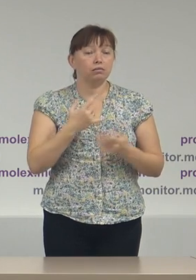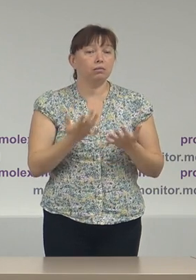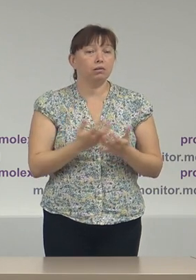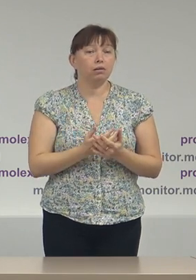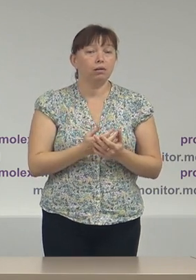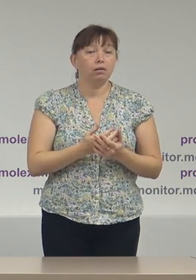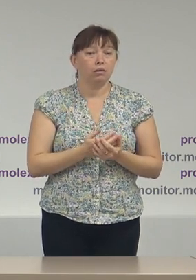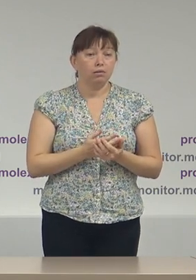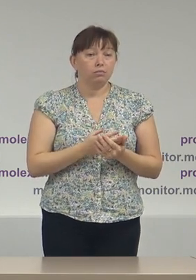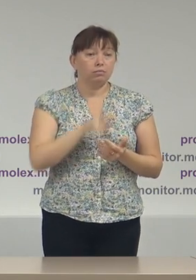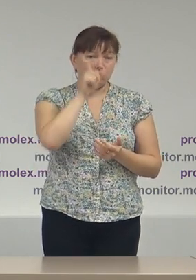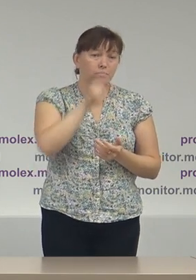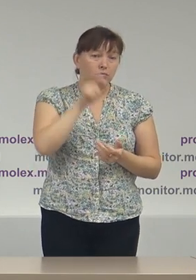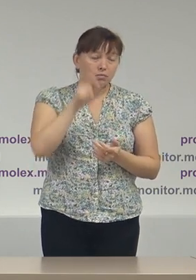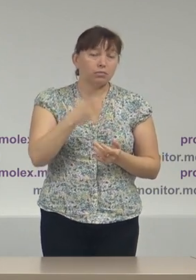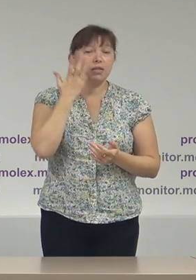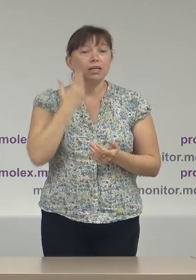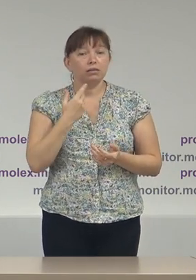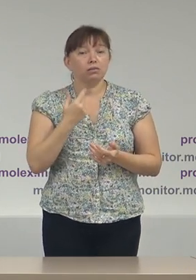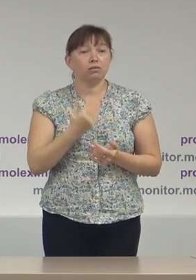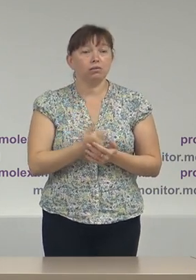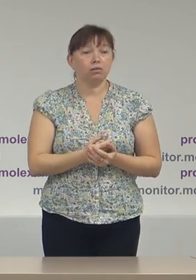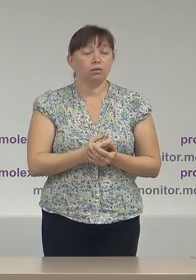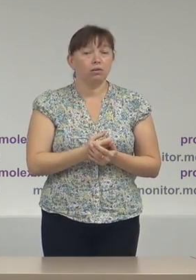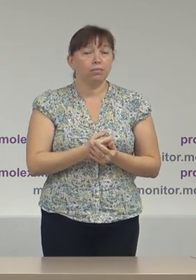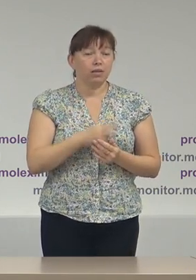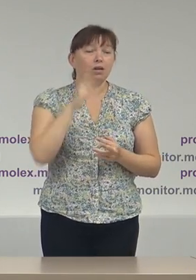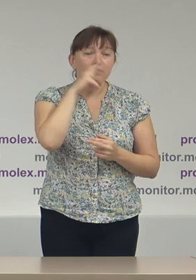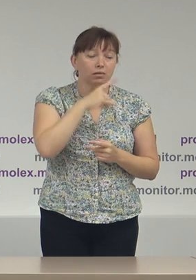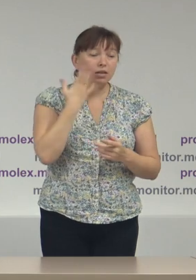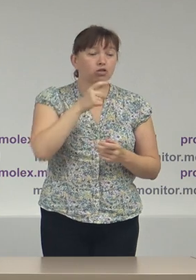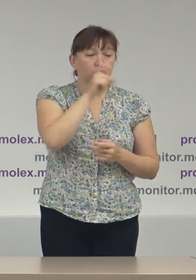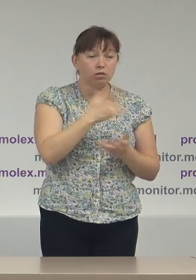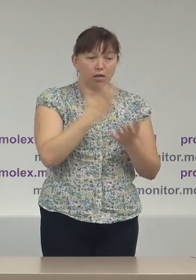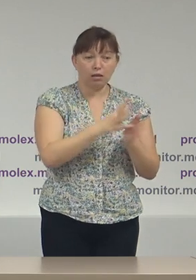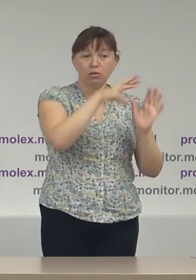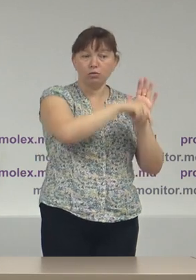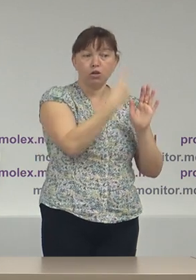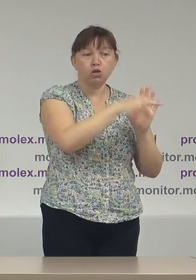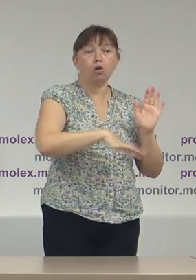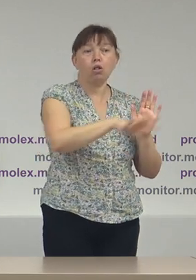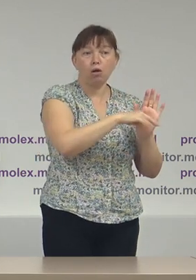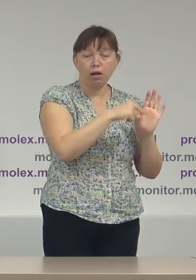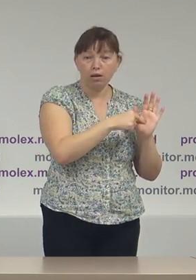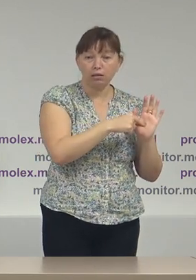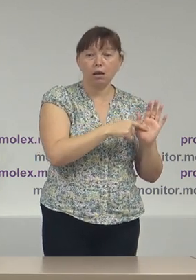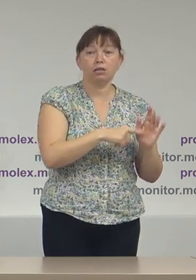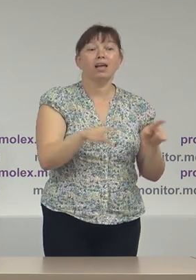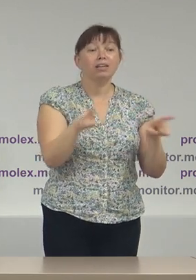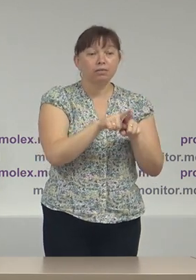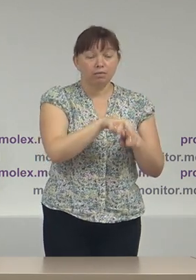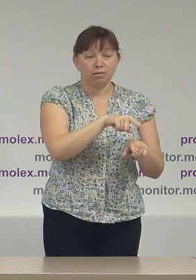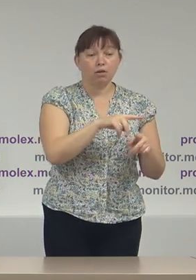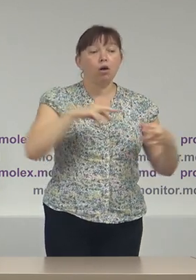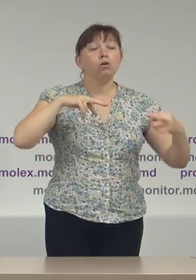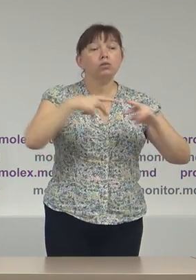erori, spre exemplu, când cetățeanul figurează într-o listă din localitate X, dar el și-a